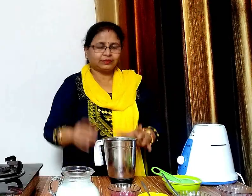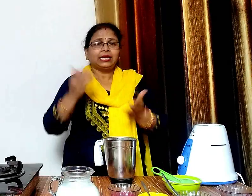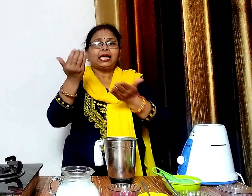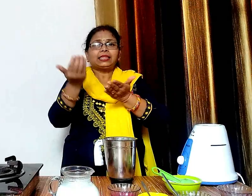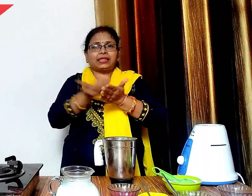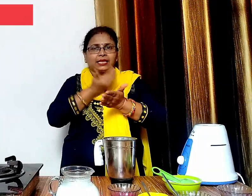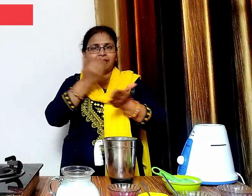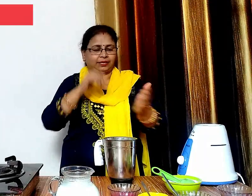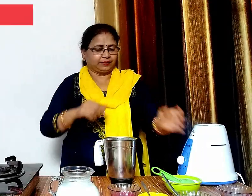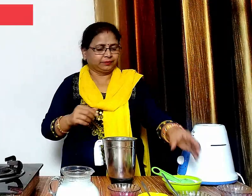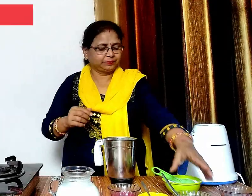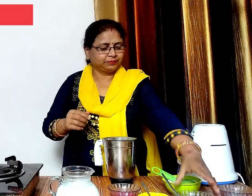एक चमस दही